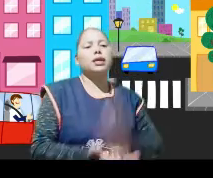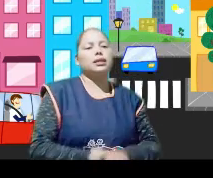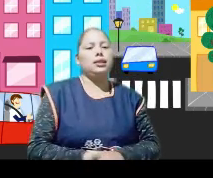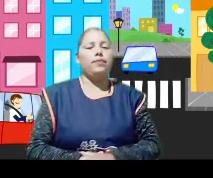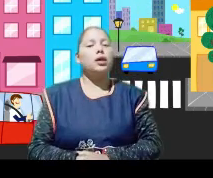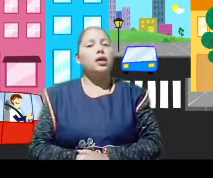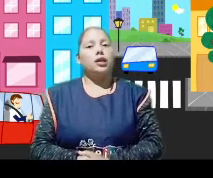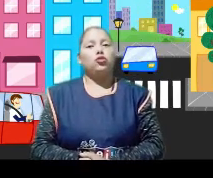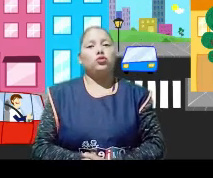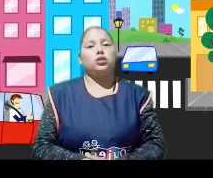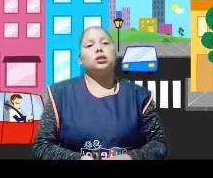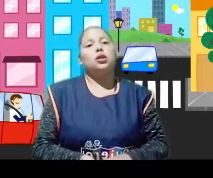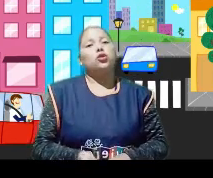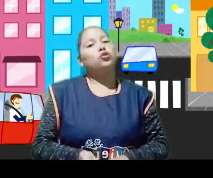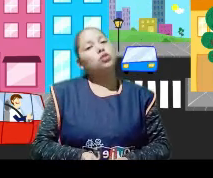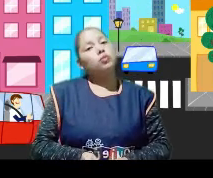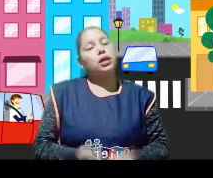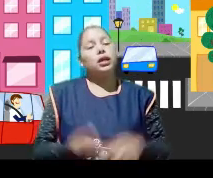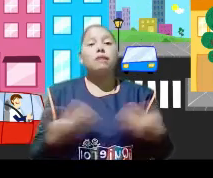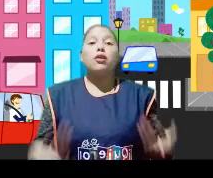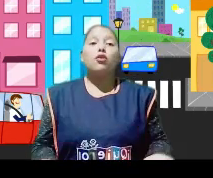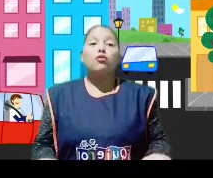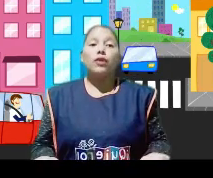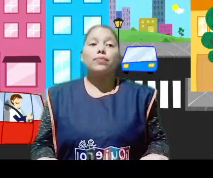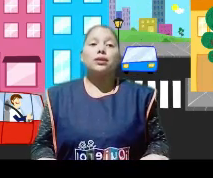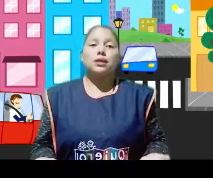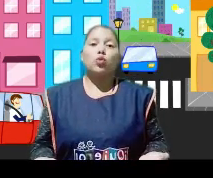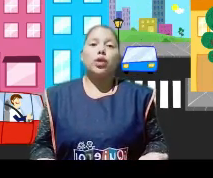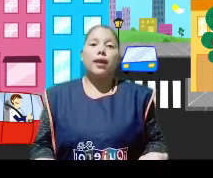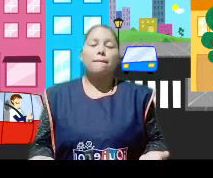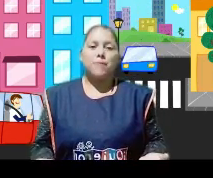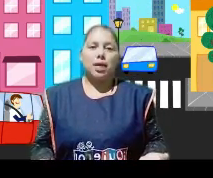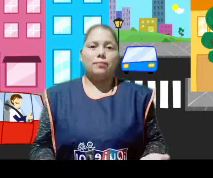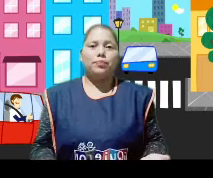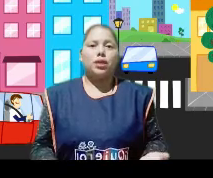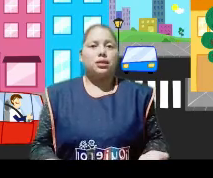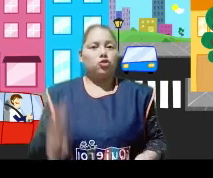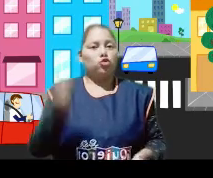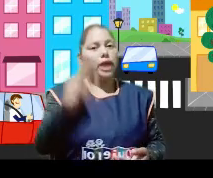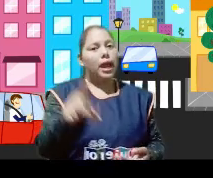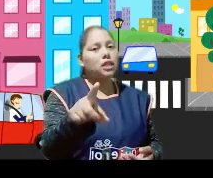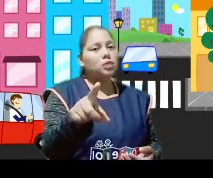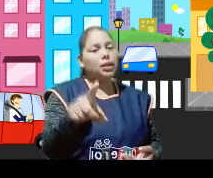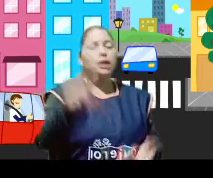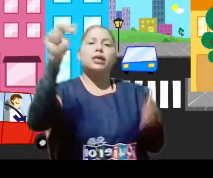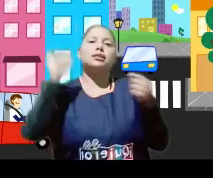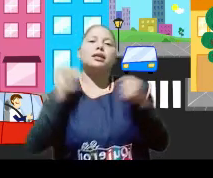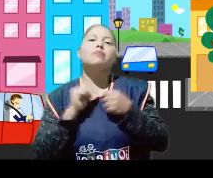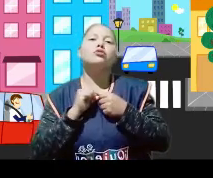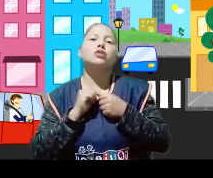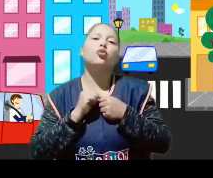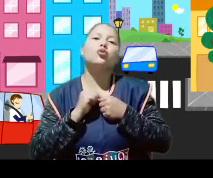chicos? Excelente. Entonces, no se olviden que el tema de hoy fue seguridad vial. Si ustedes la respetan,